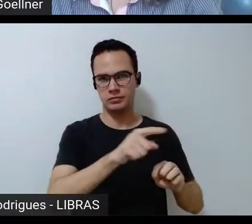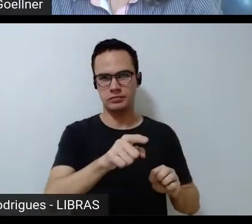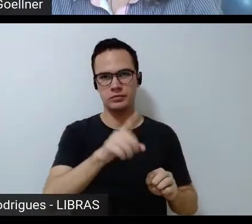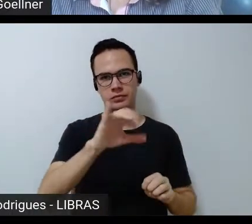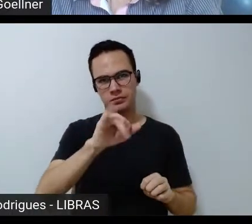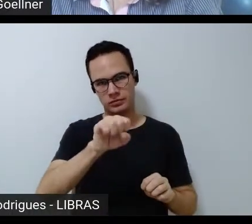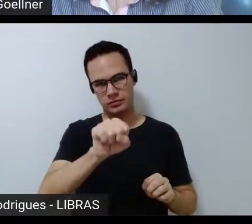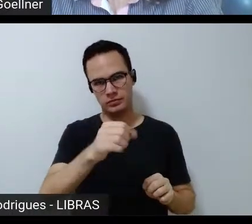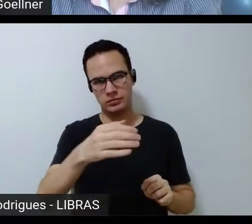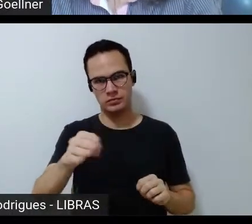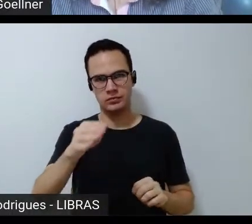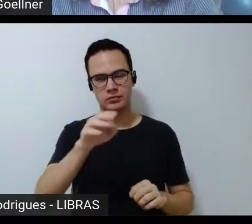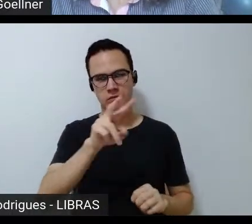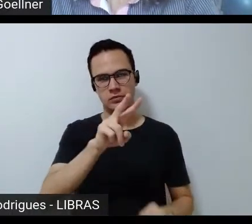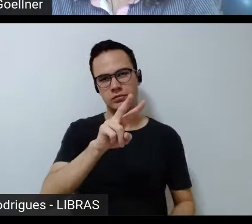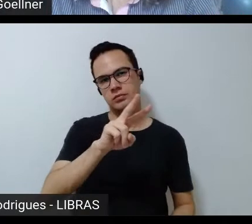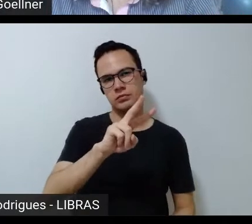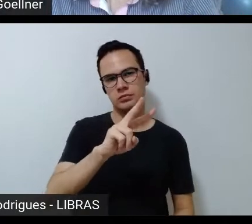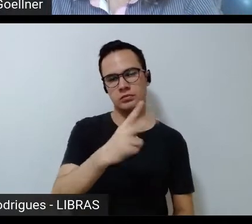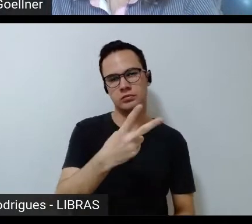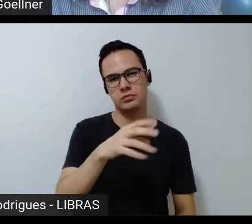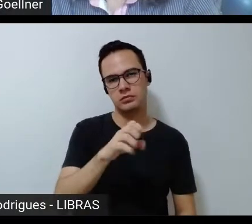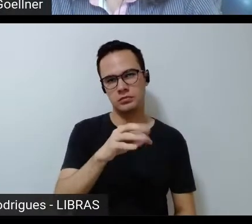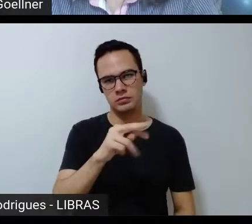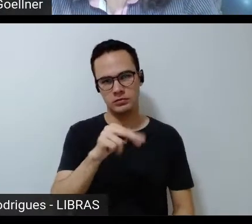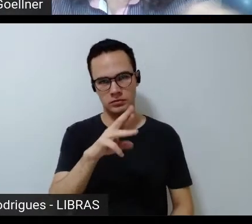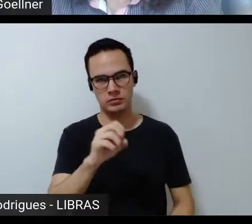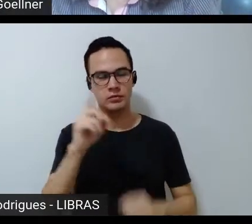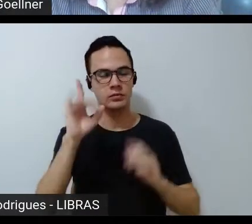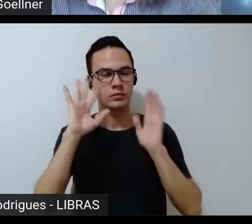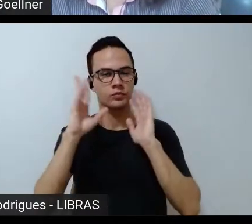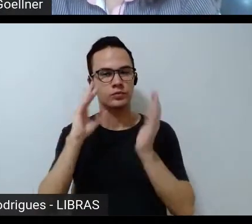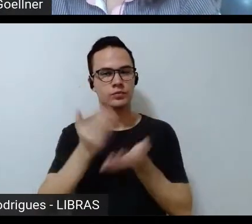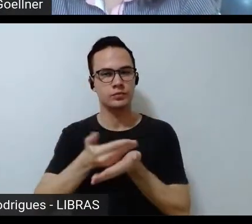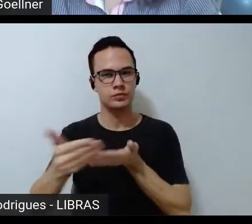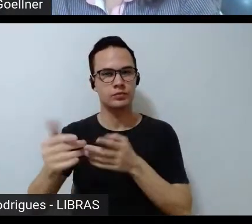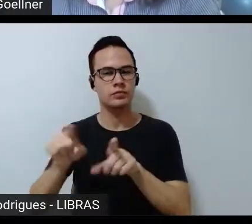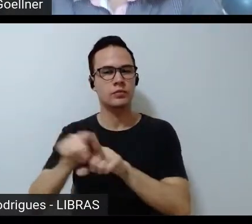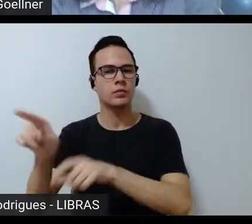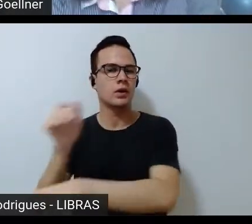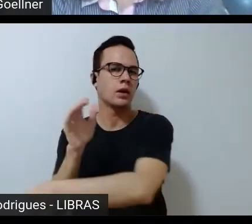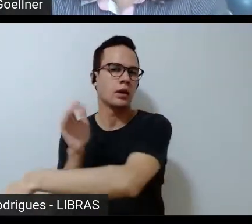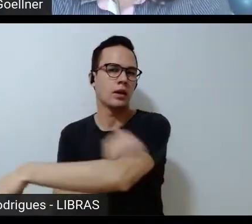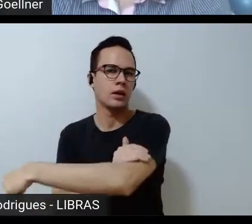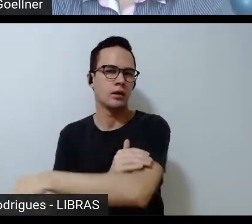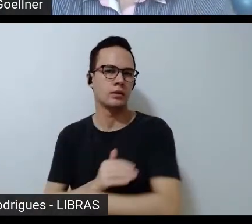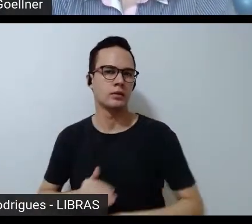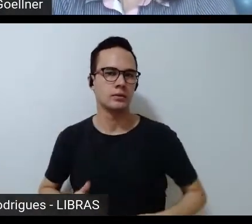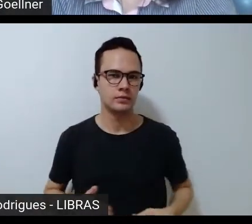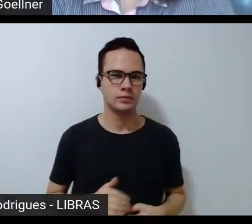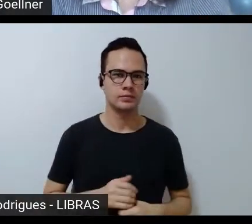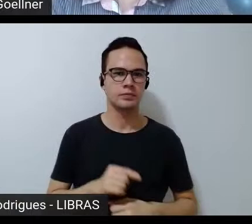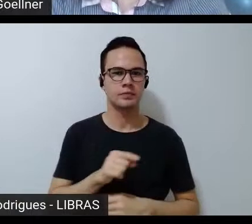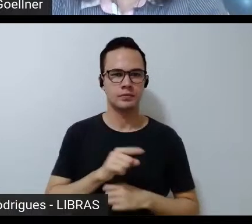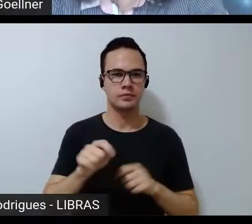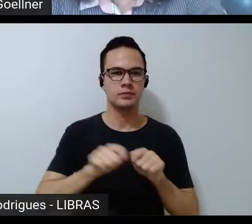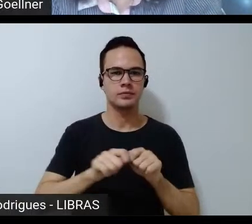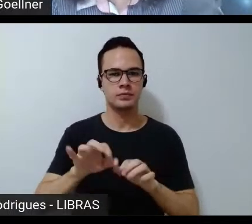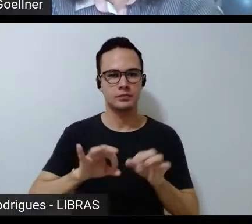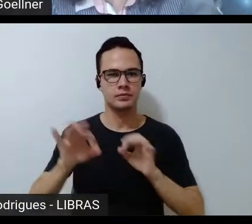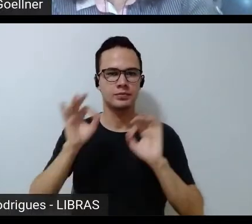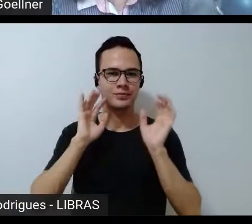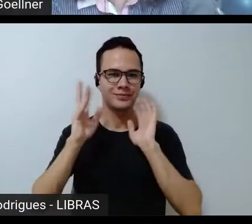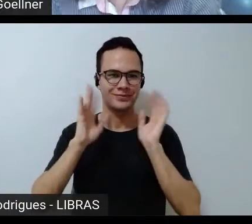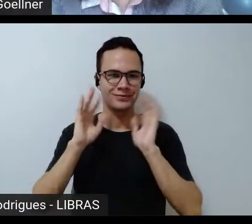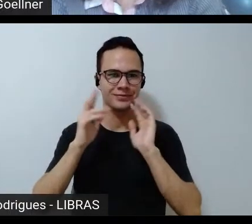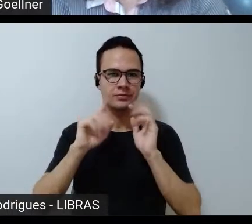-heteronormativas só para começar a pensar eu acho que os feminismos eles projetam perspectivas